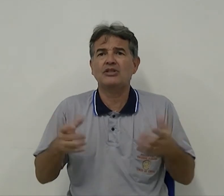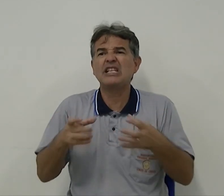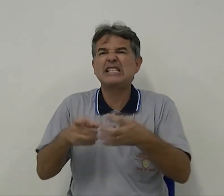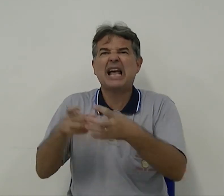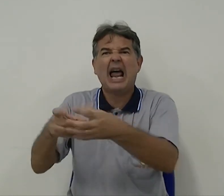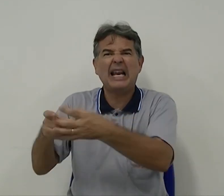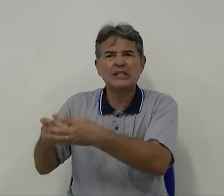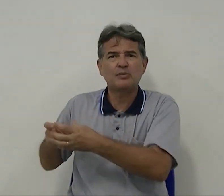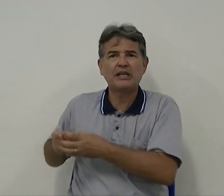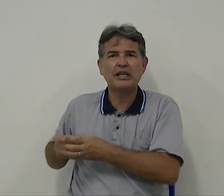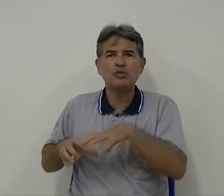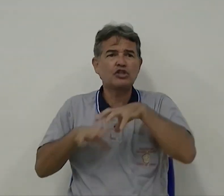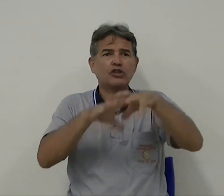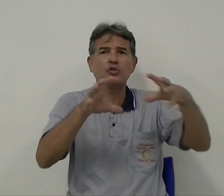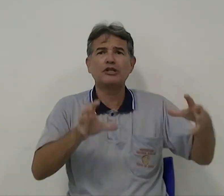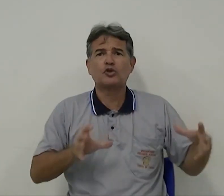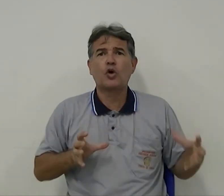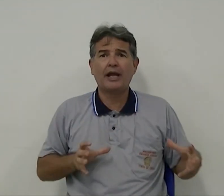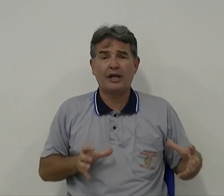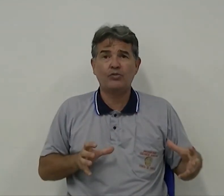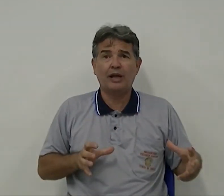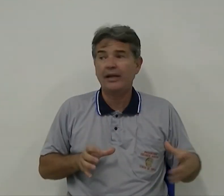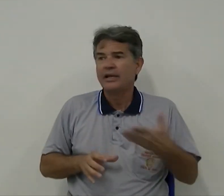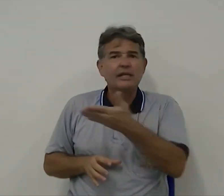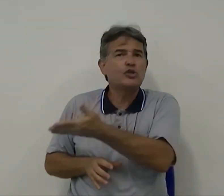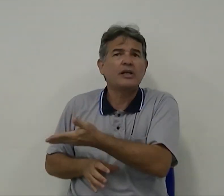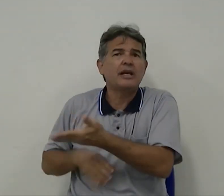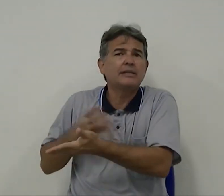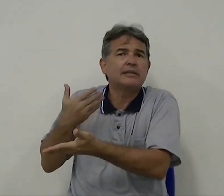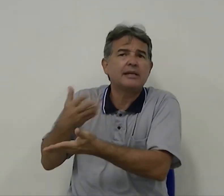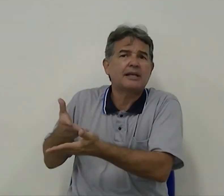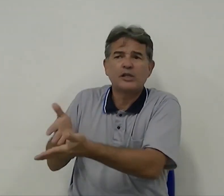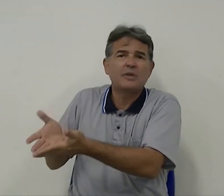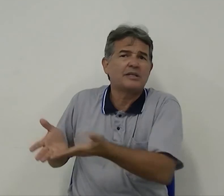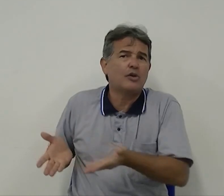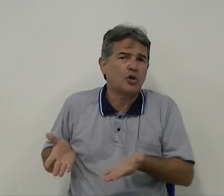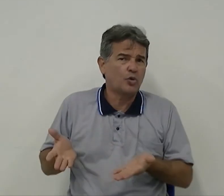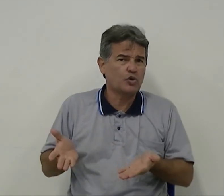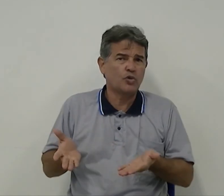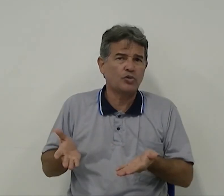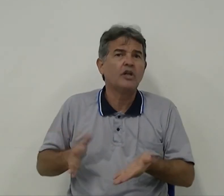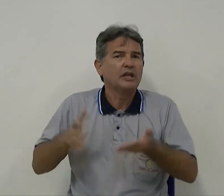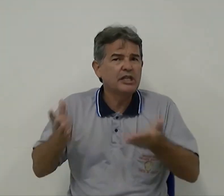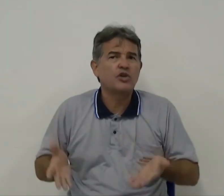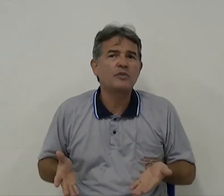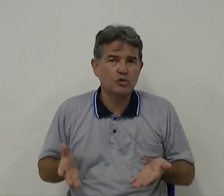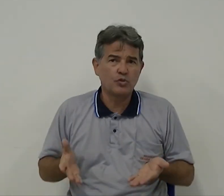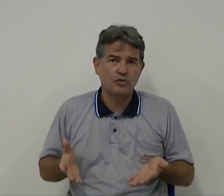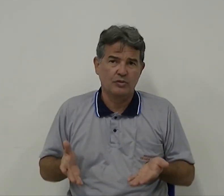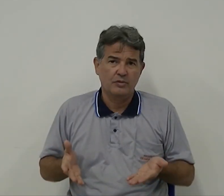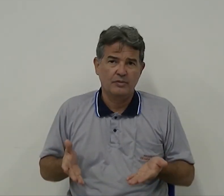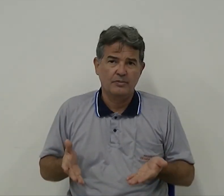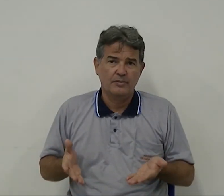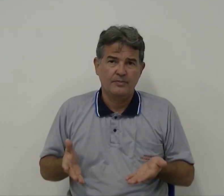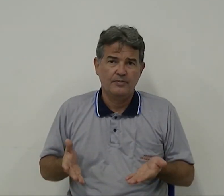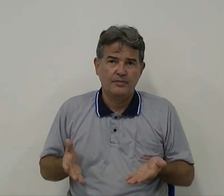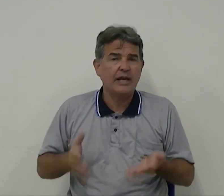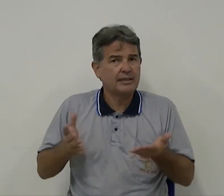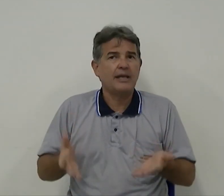tem salas bilíngues, dentro de uma escola regular, isso aí, ela não tem a sala especial, só com surda, isso é um absurdo, aí está